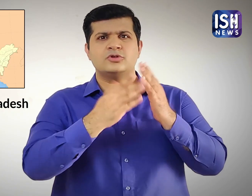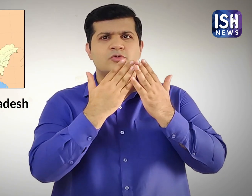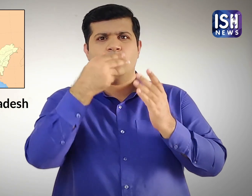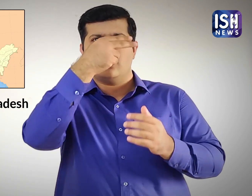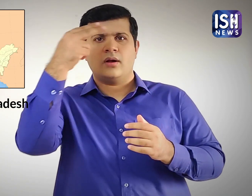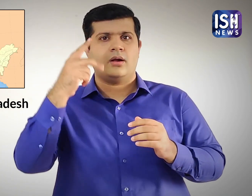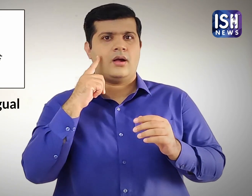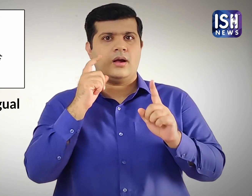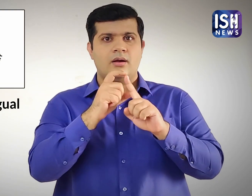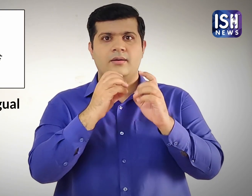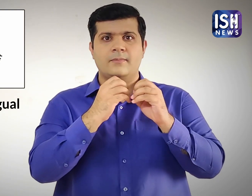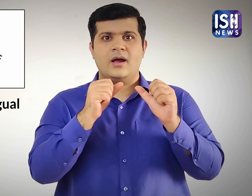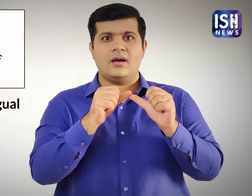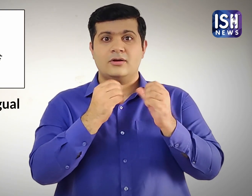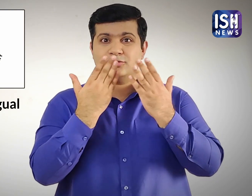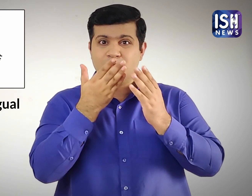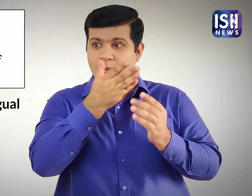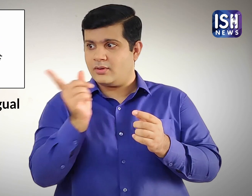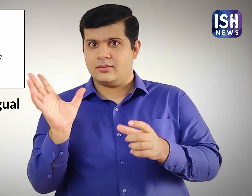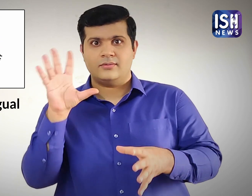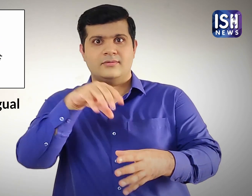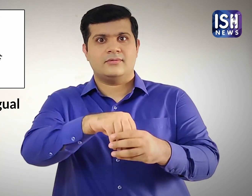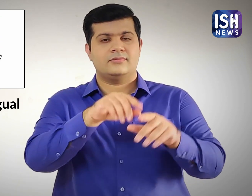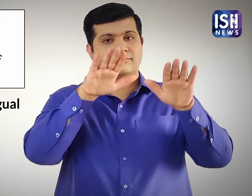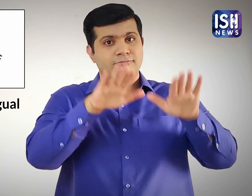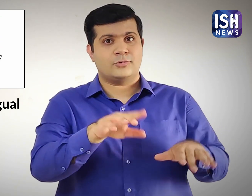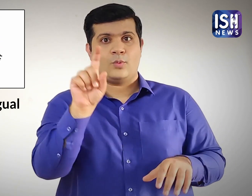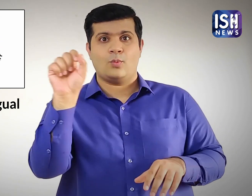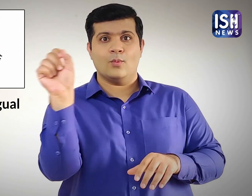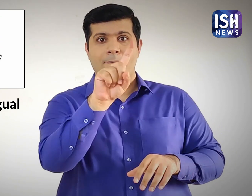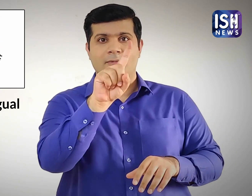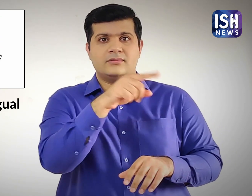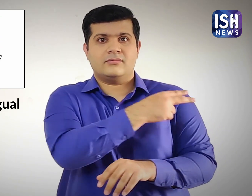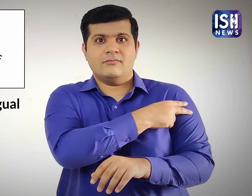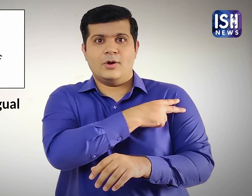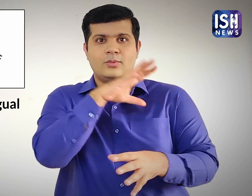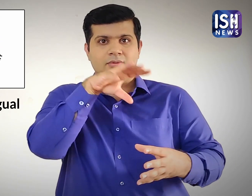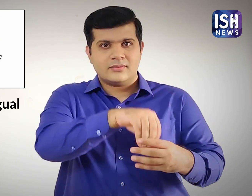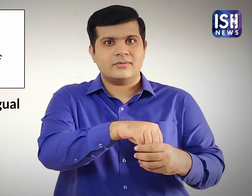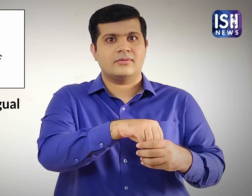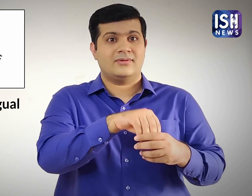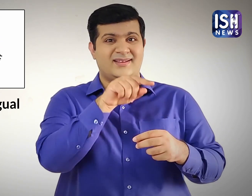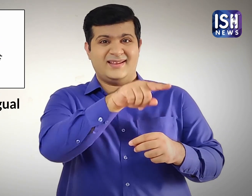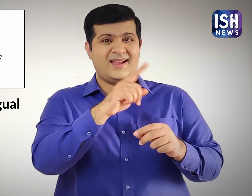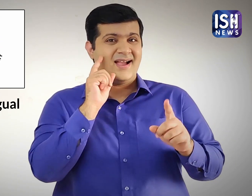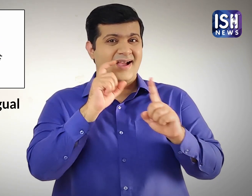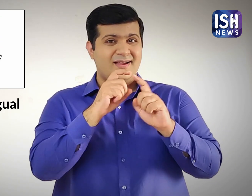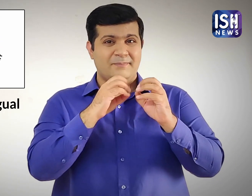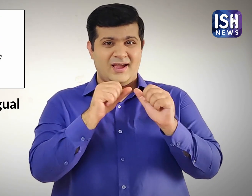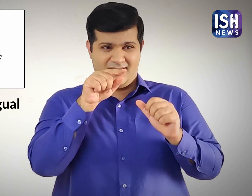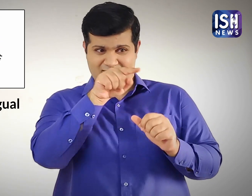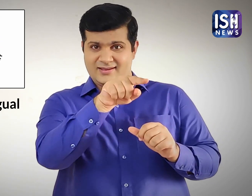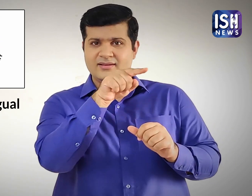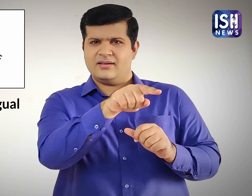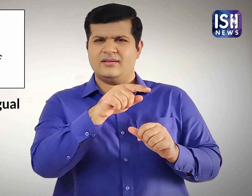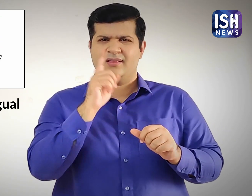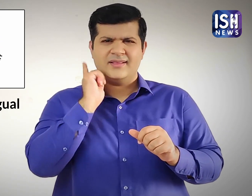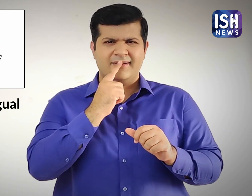के लिए मध्यप्रदेश में इंदोर के इंदोर डेफ बाइलिंग्विल अकाडमी में रही। उन्हें